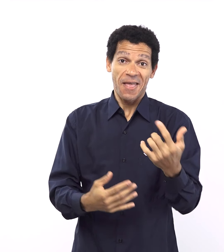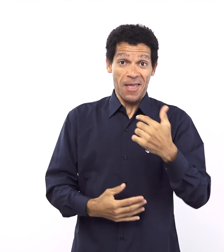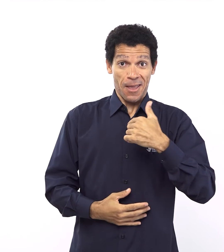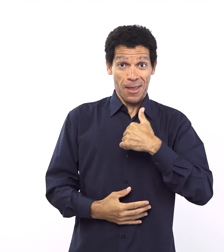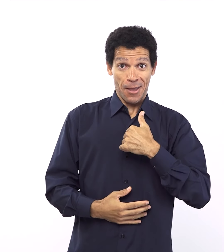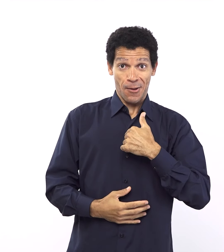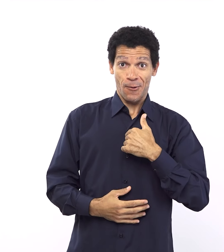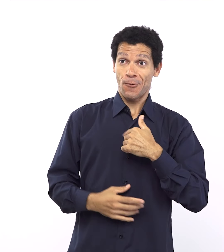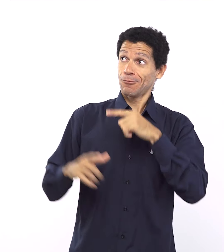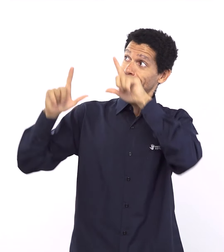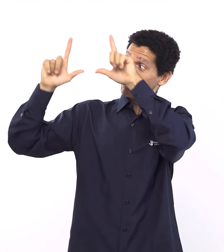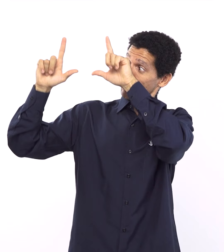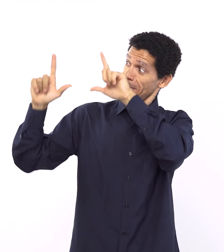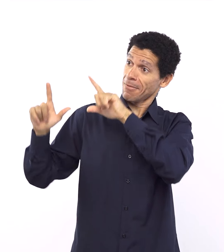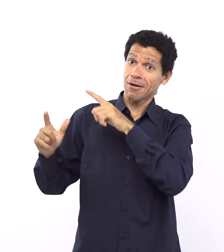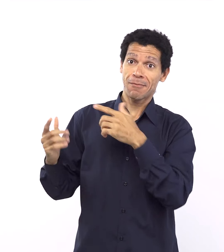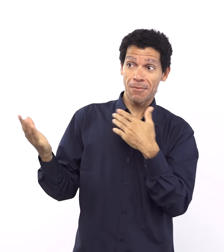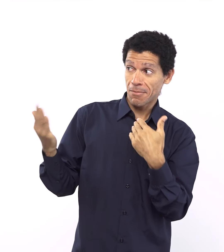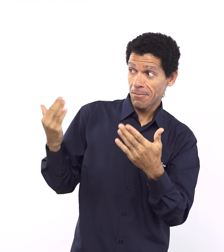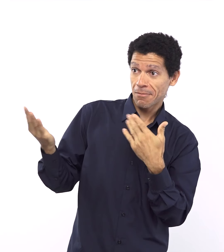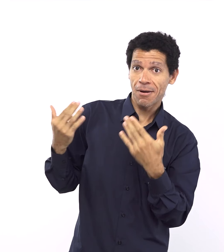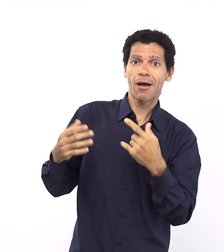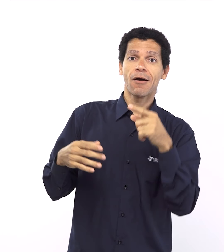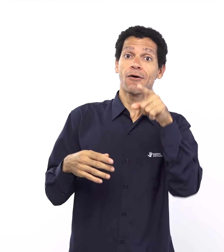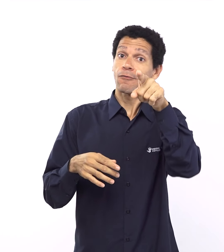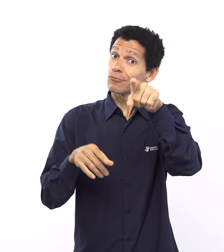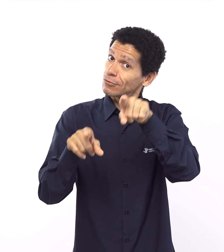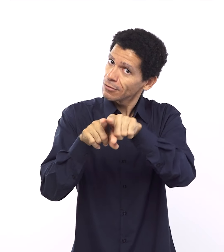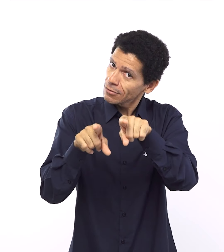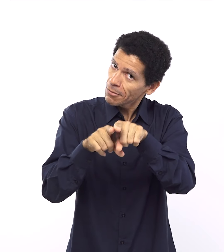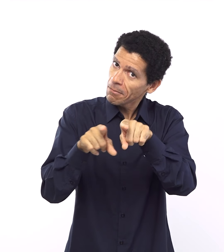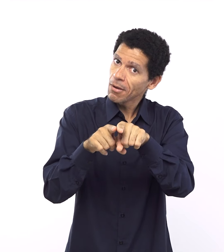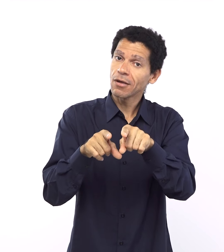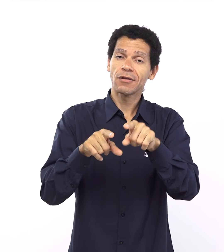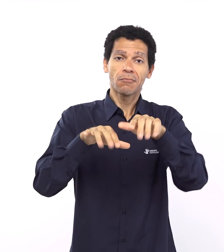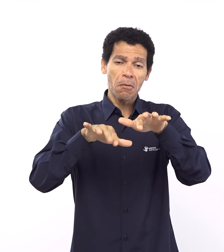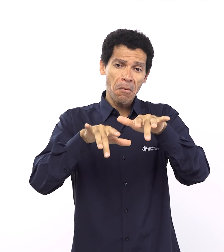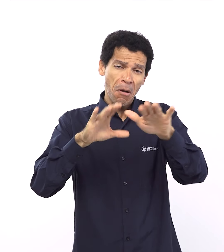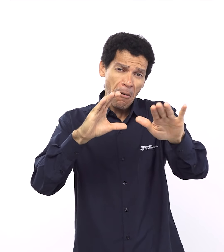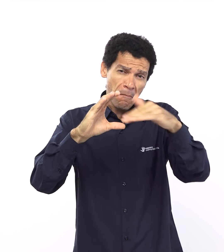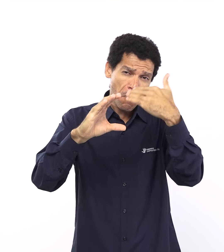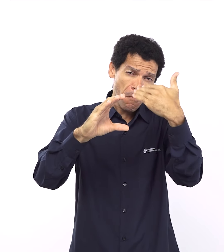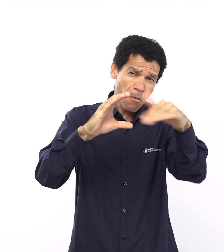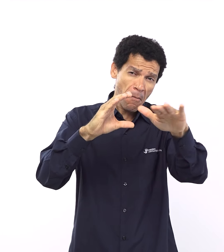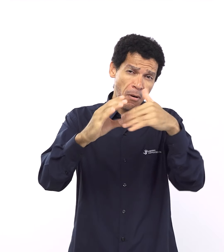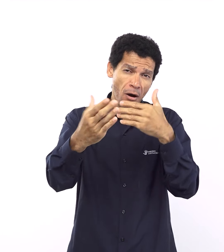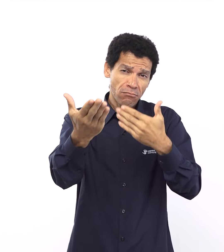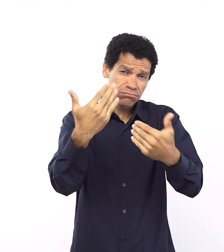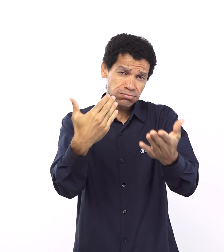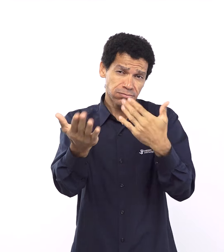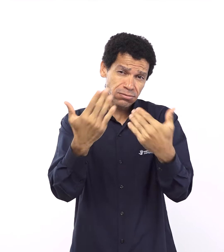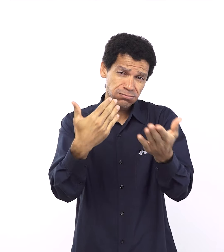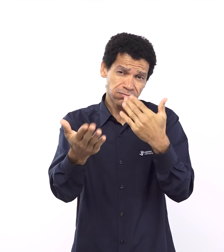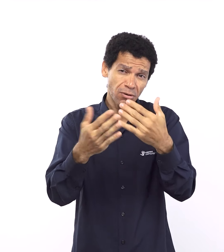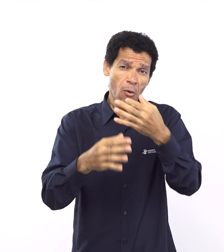do chat pelo Youtube pelo Facebook porque tudo que você vai escrevendo e comentando vai retroalimentando